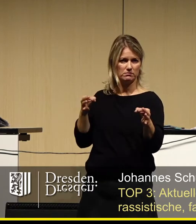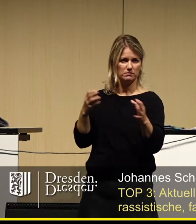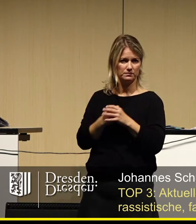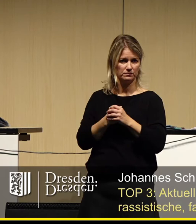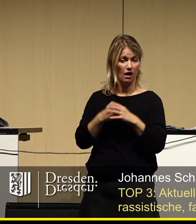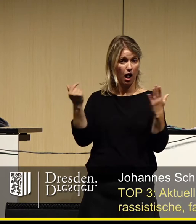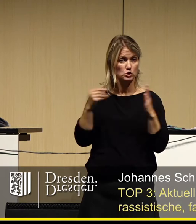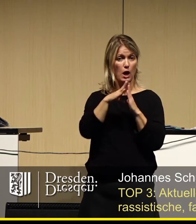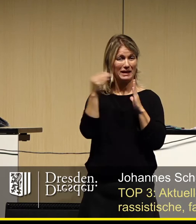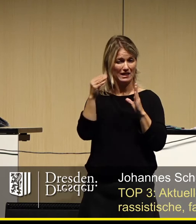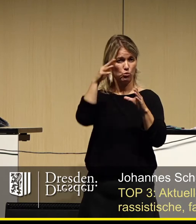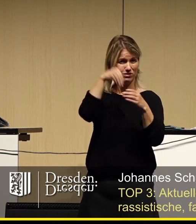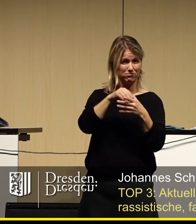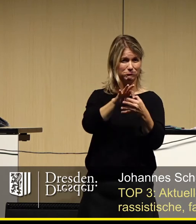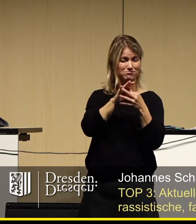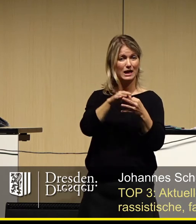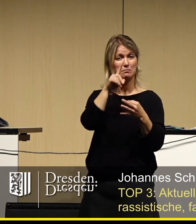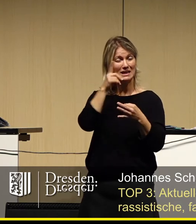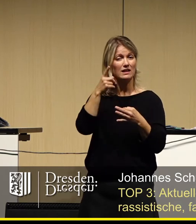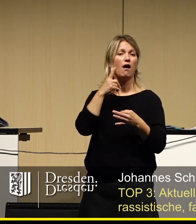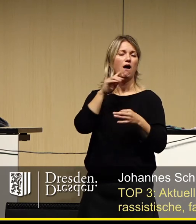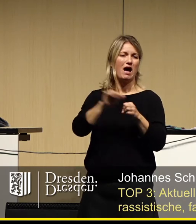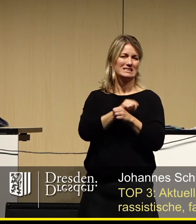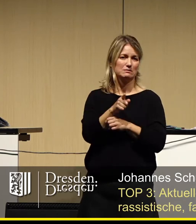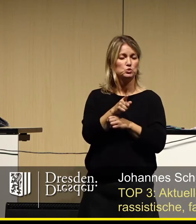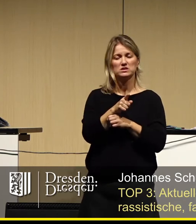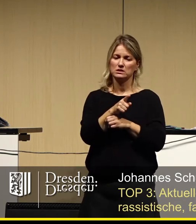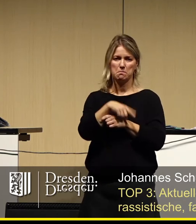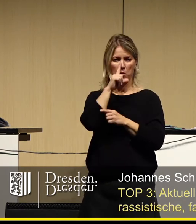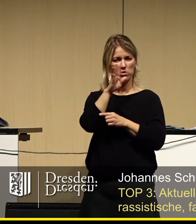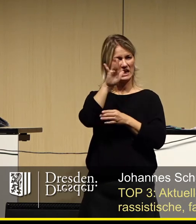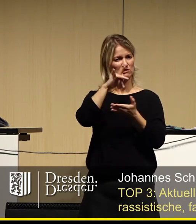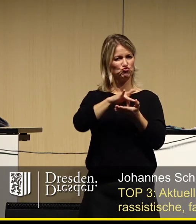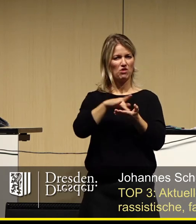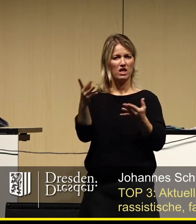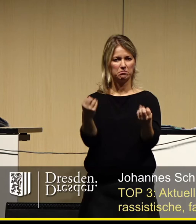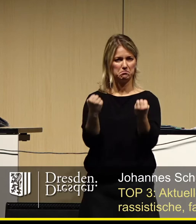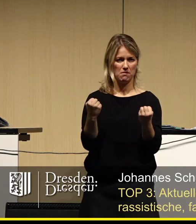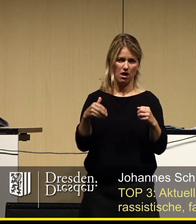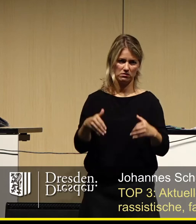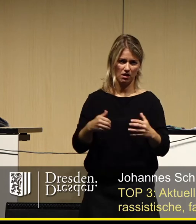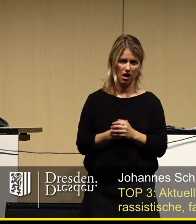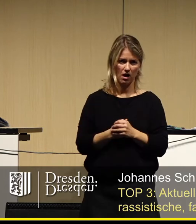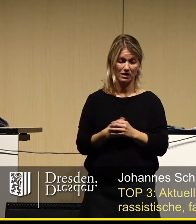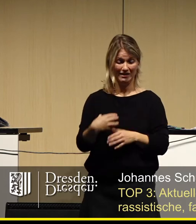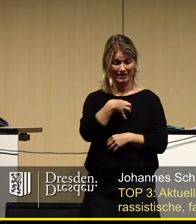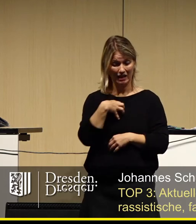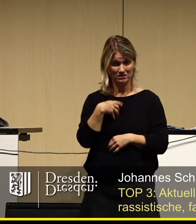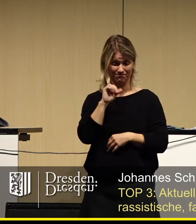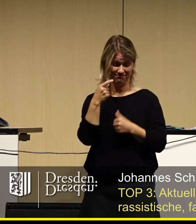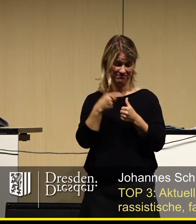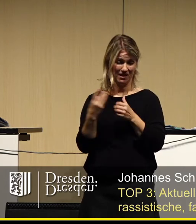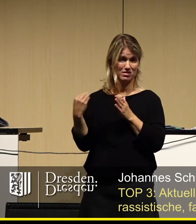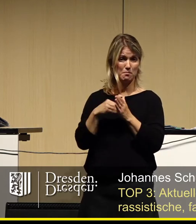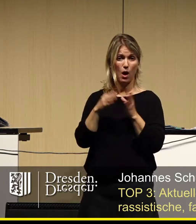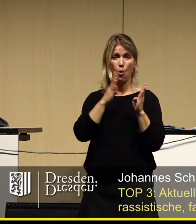der damit einhergehende Rassismus haben Montag und Montag die Innenstadt im Griff. Die Stadt Dresden, allen voran das Ordnungsamt mit der